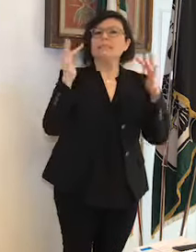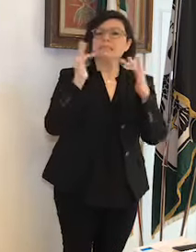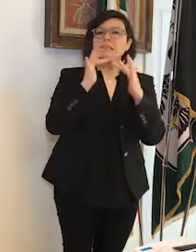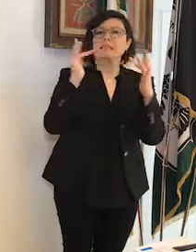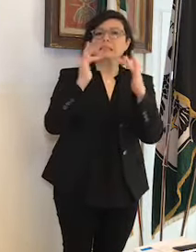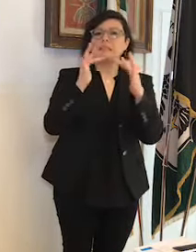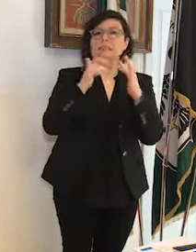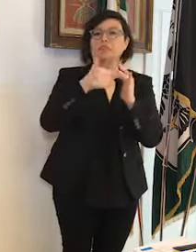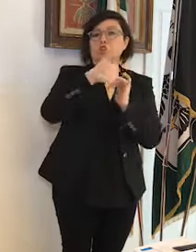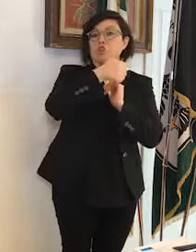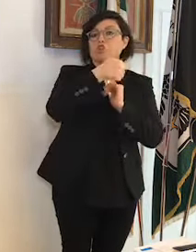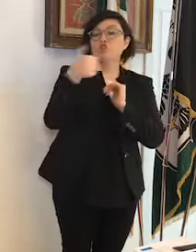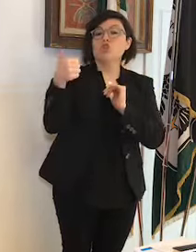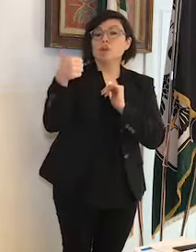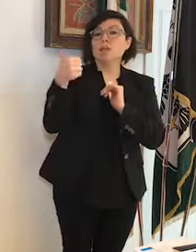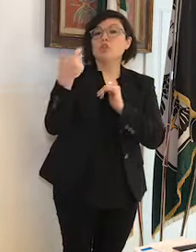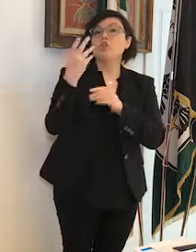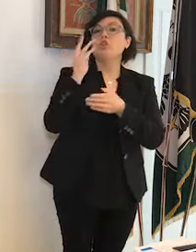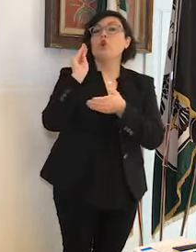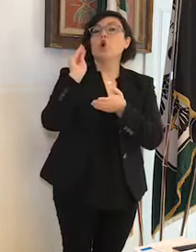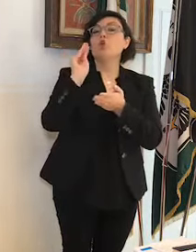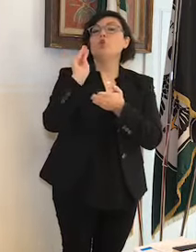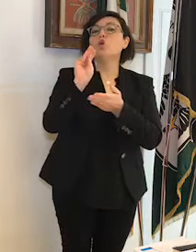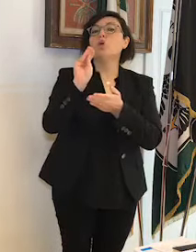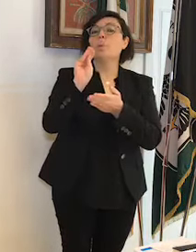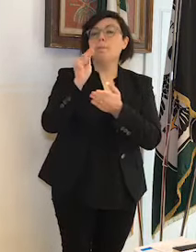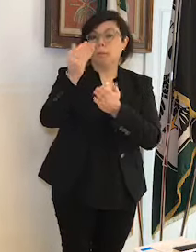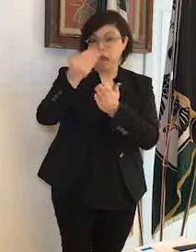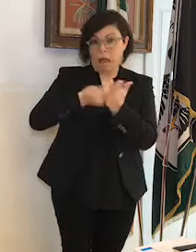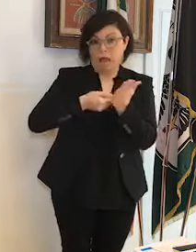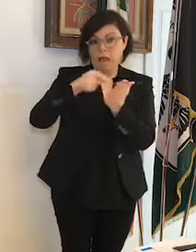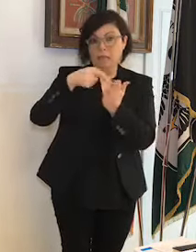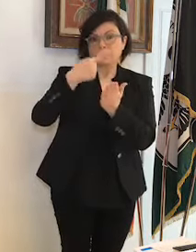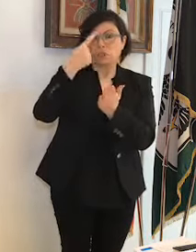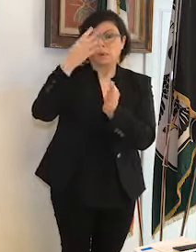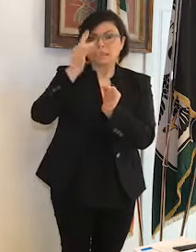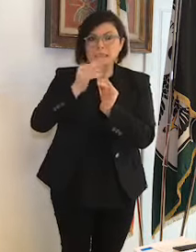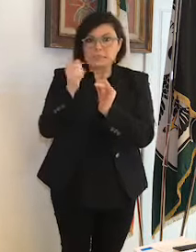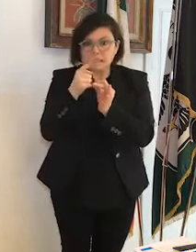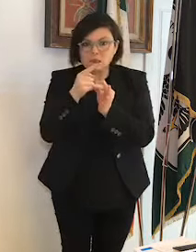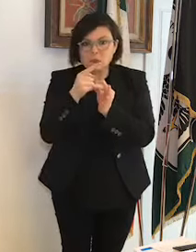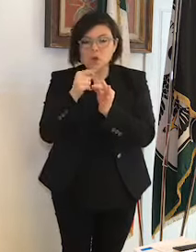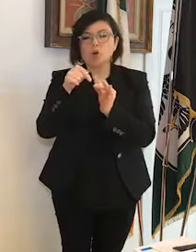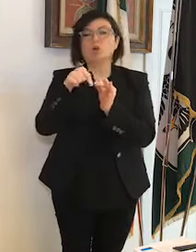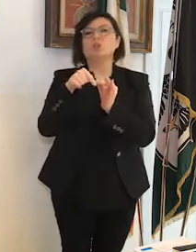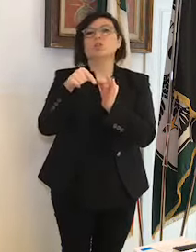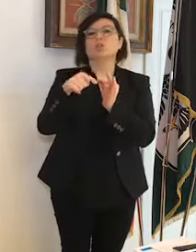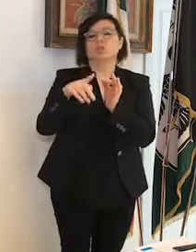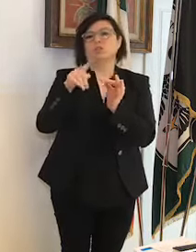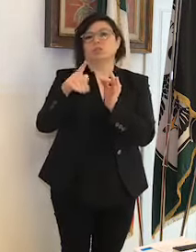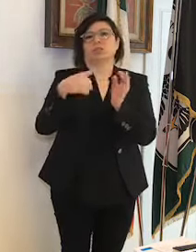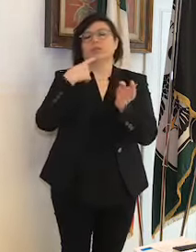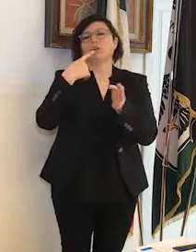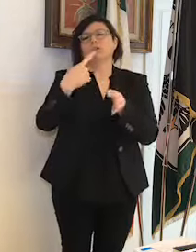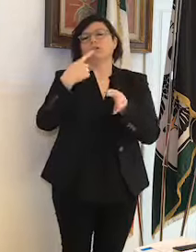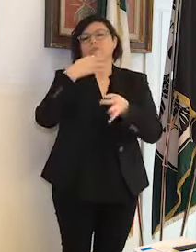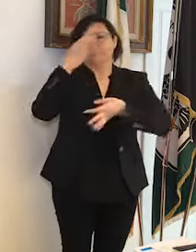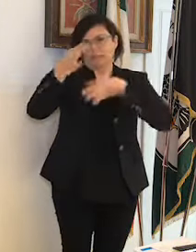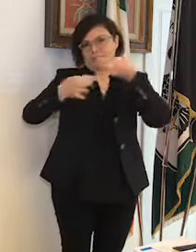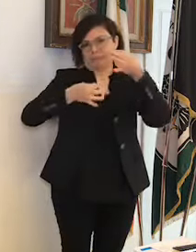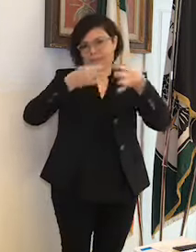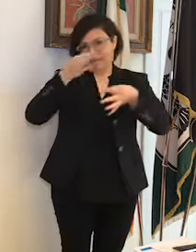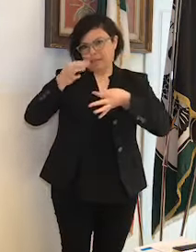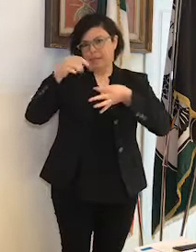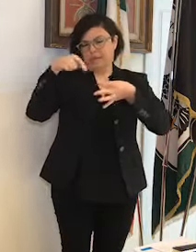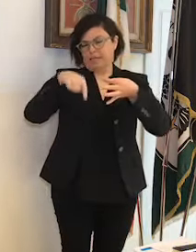domande al secondo. Io specifico che non si tratta di un click day come detto erroneamente,